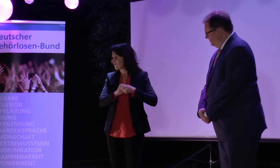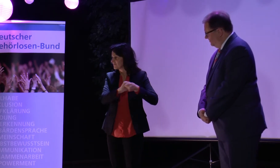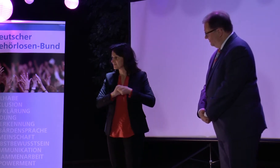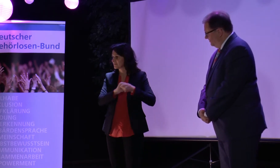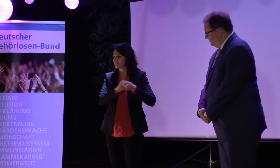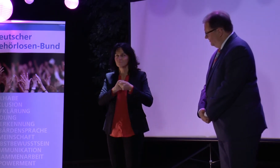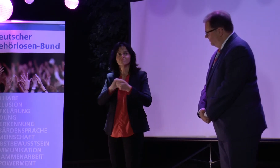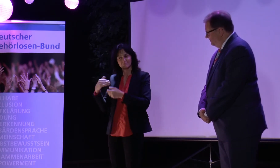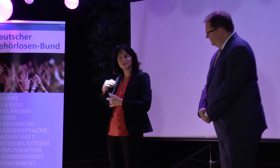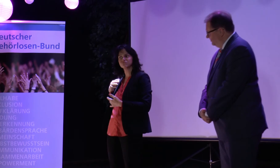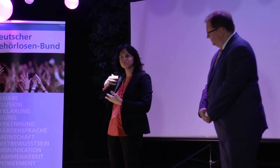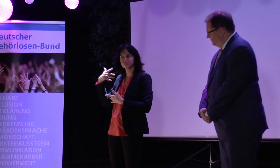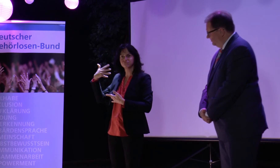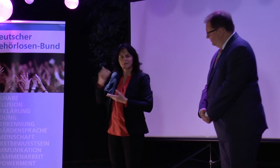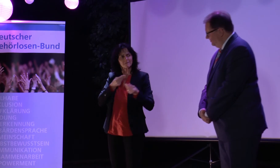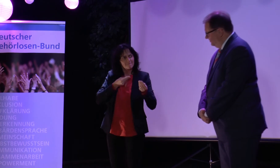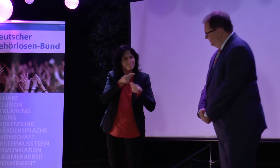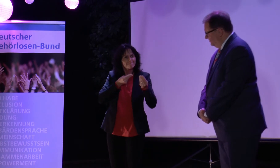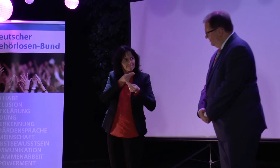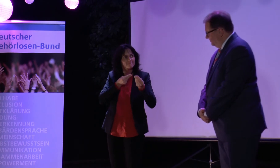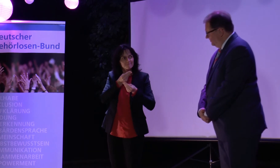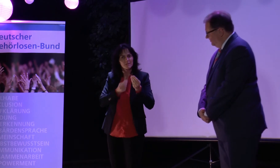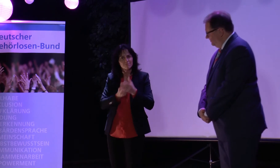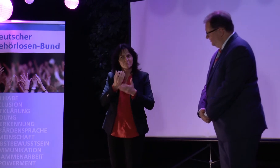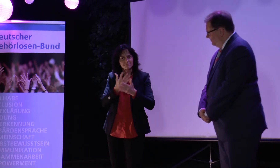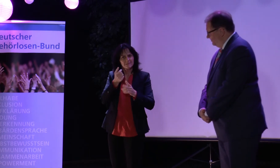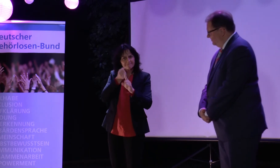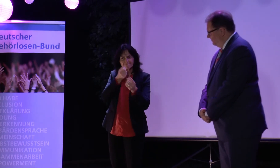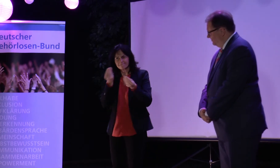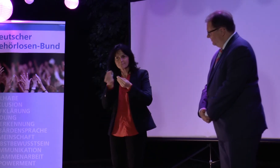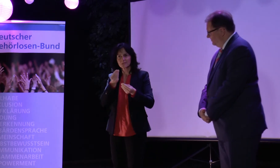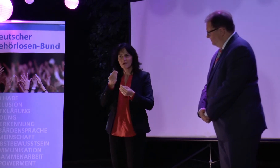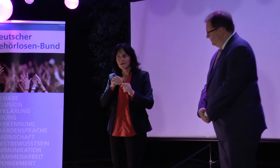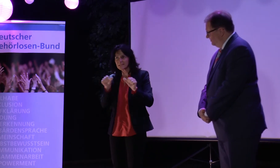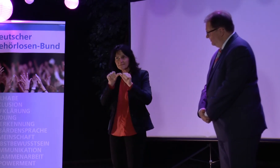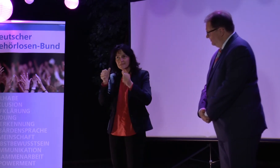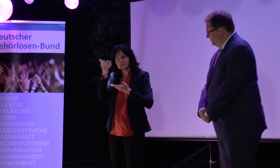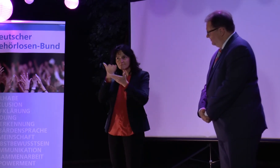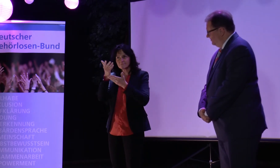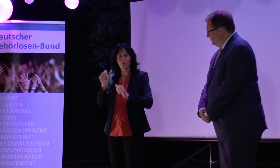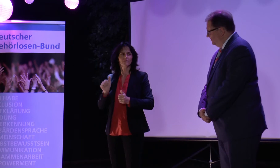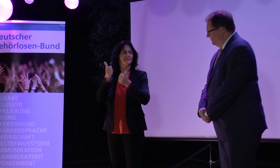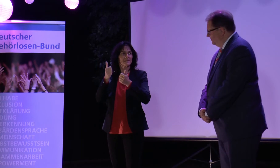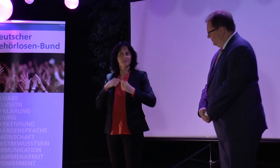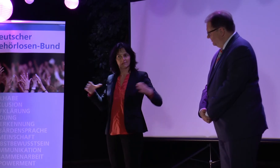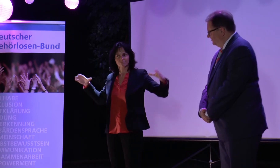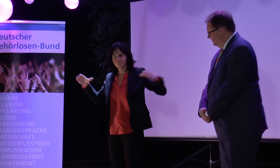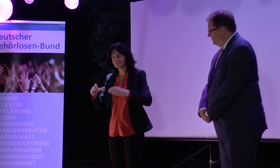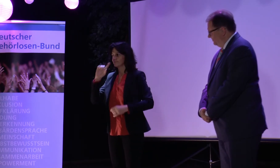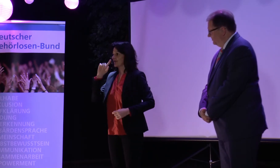Die soziale Gemeinschaft, dass wir immer miteinander uns auftauschen und kämpfen, das